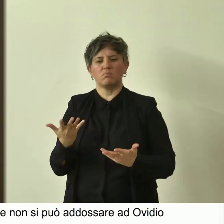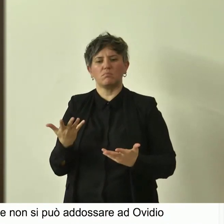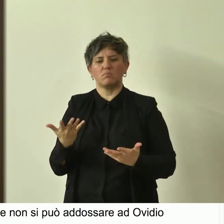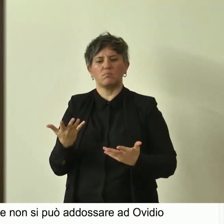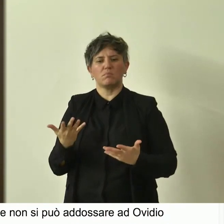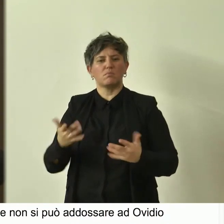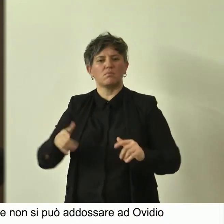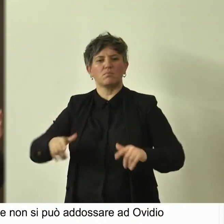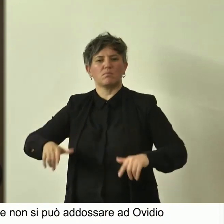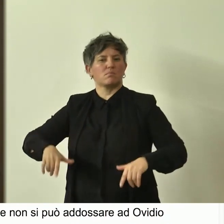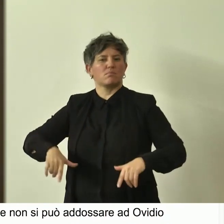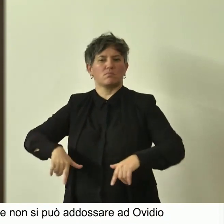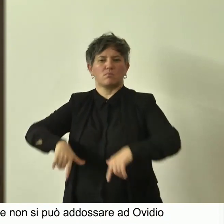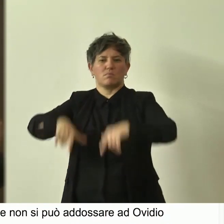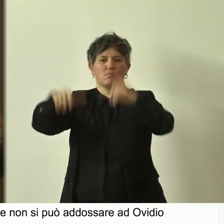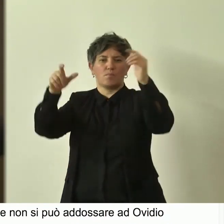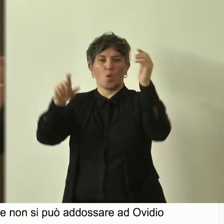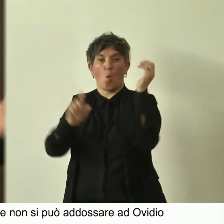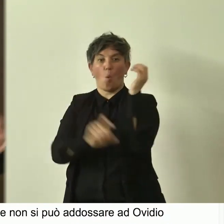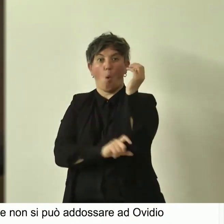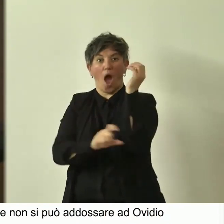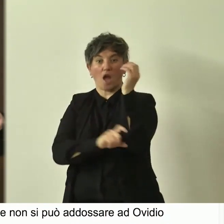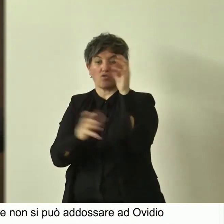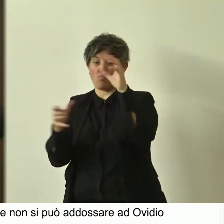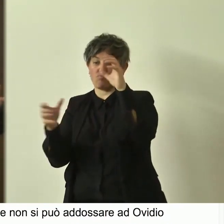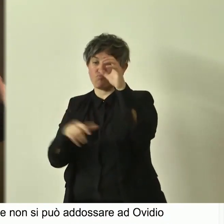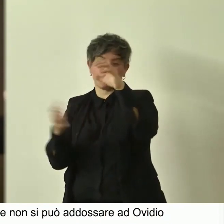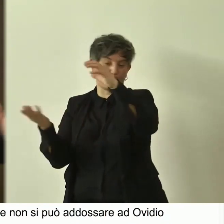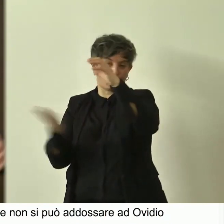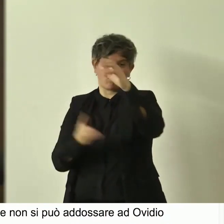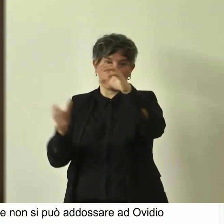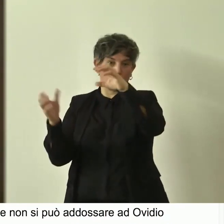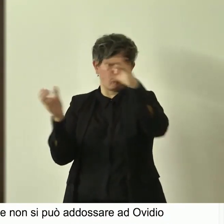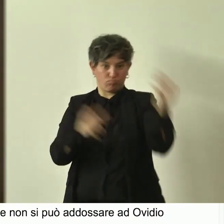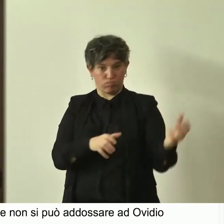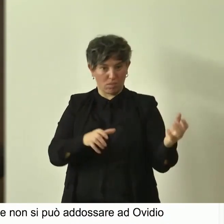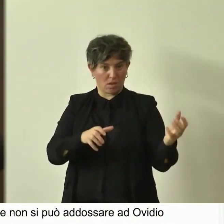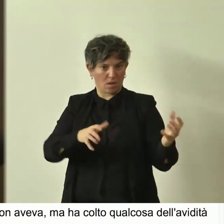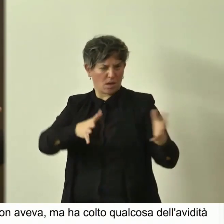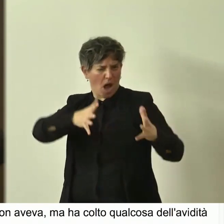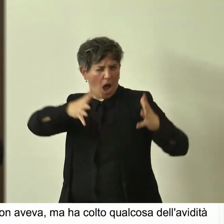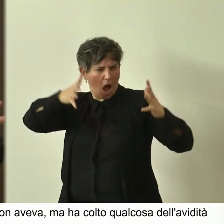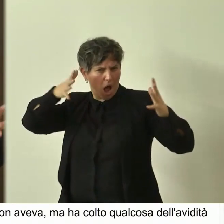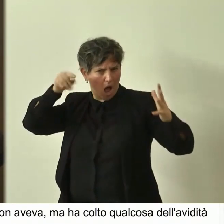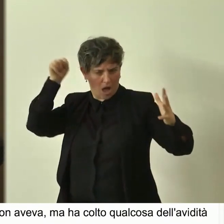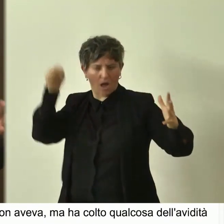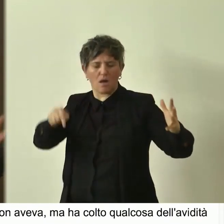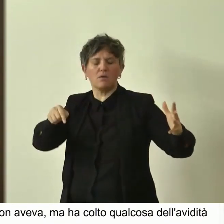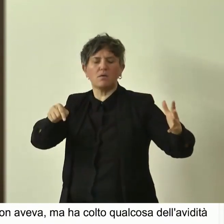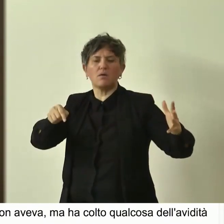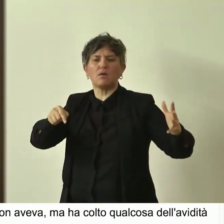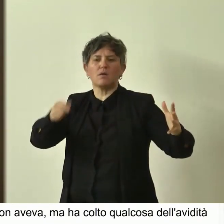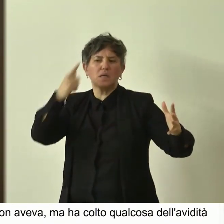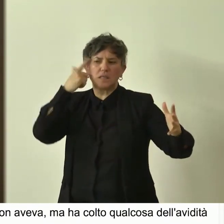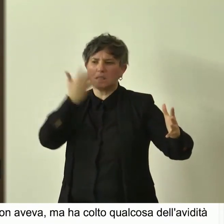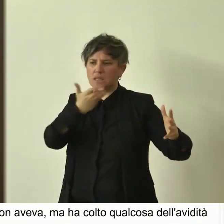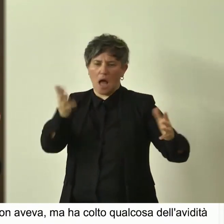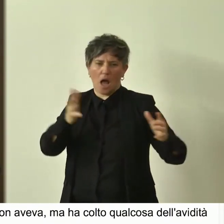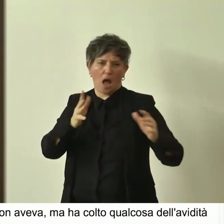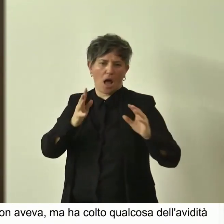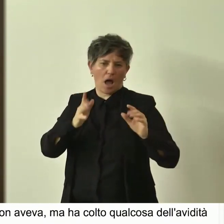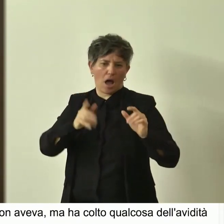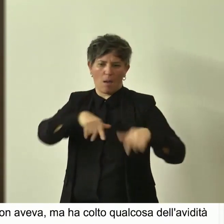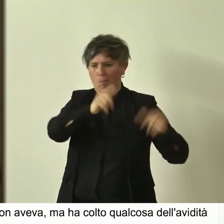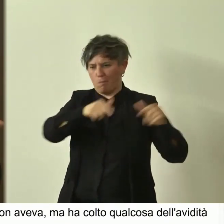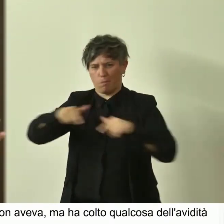tagliare una grandissima quercia, enorme, grande come un bosco e anche il bosco sacro a Demetra perché poi sapete che soprattutto i